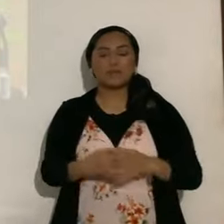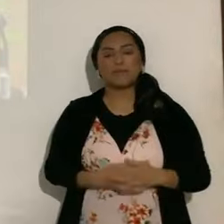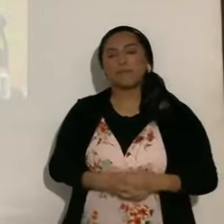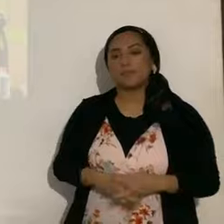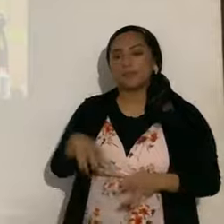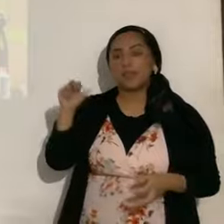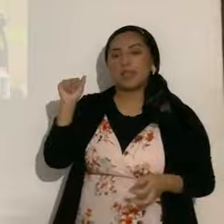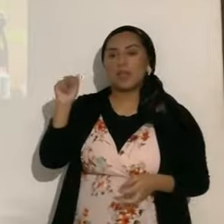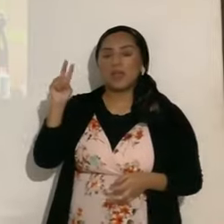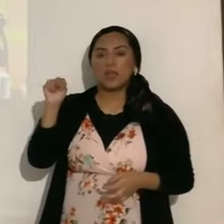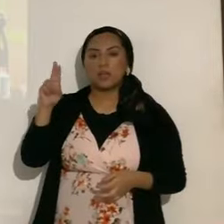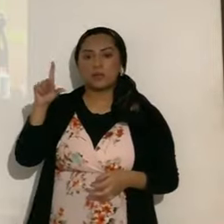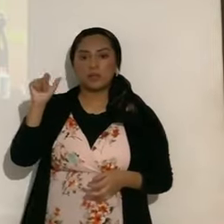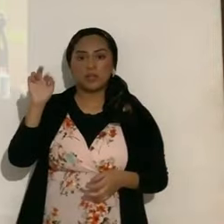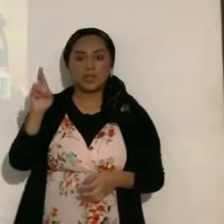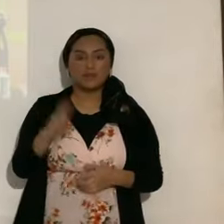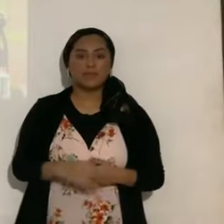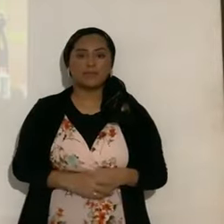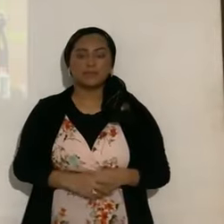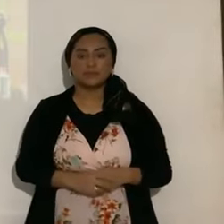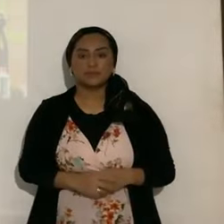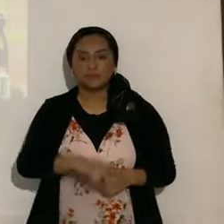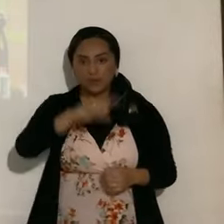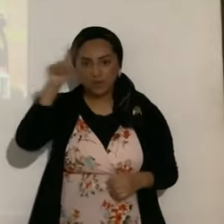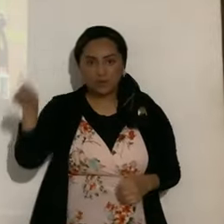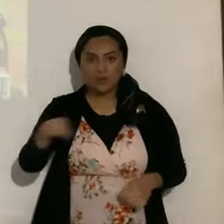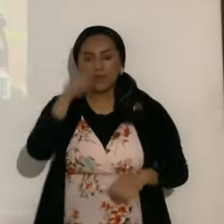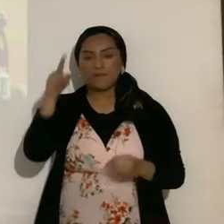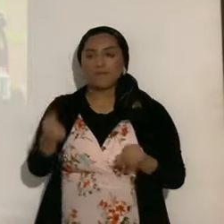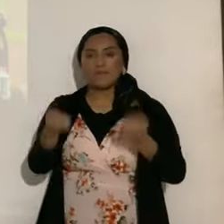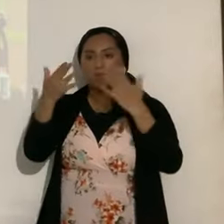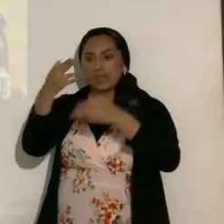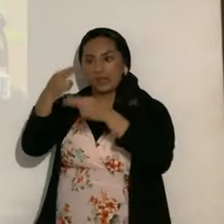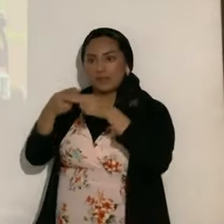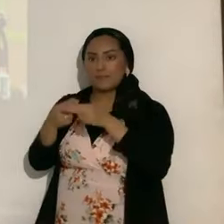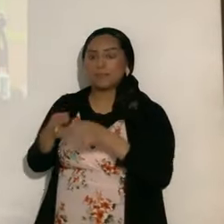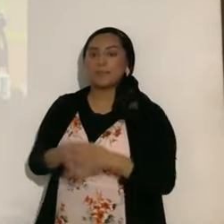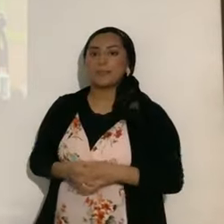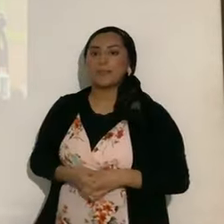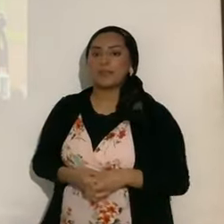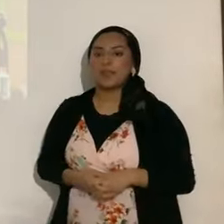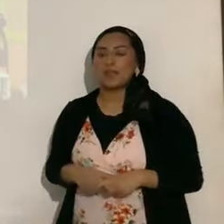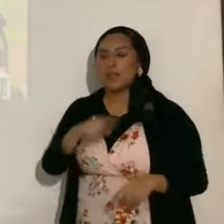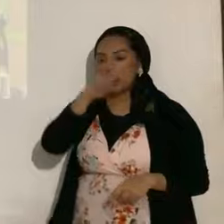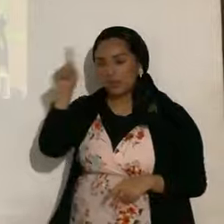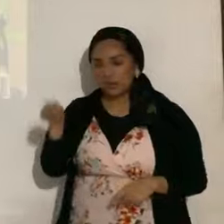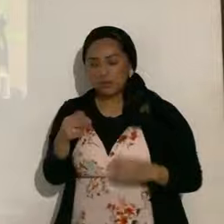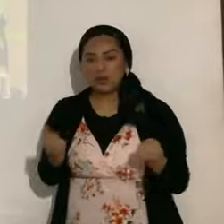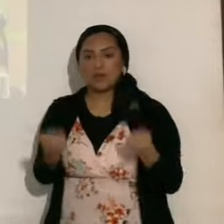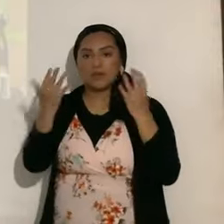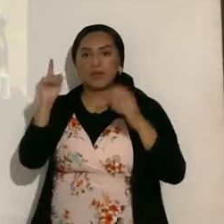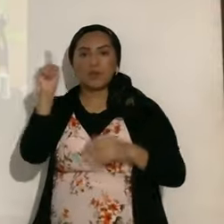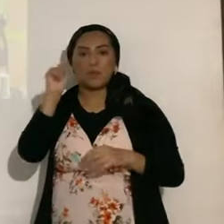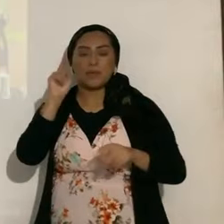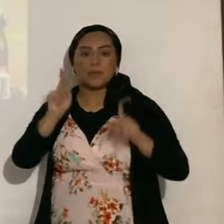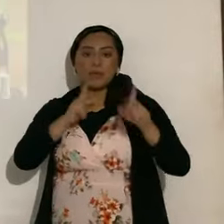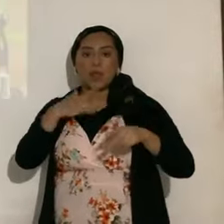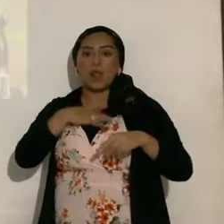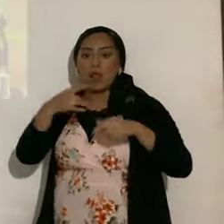también, este híbrido, anillo de fuego, así se llama, bueno, anillo de fuego, es donde se ha metido, la humanidad incrédula,